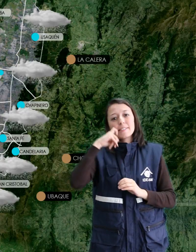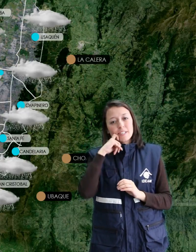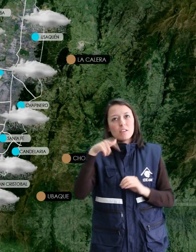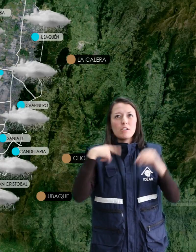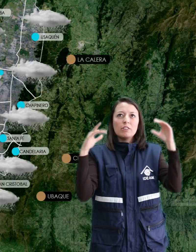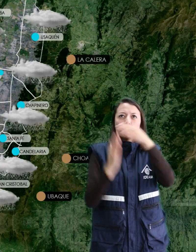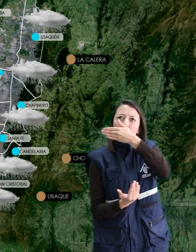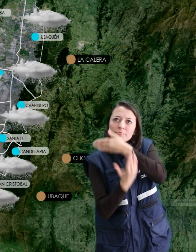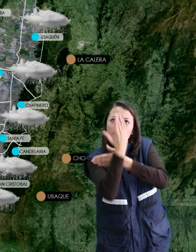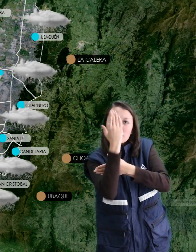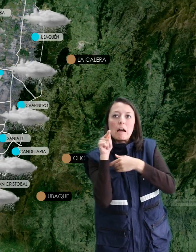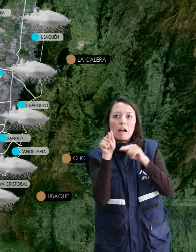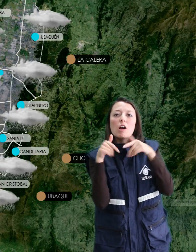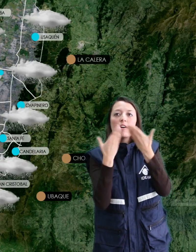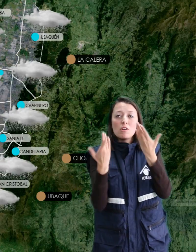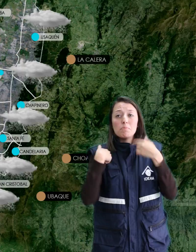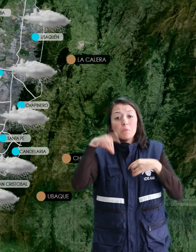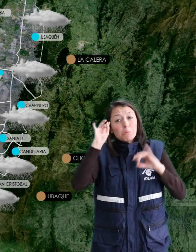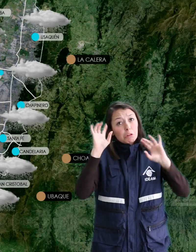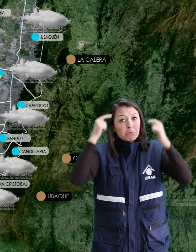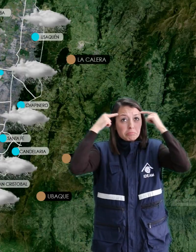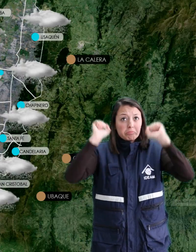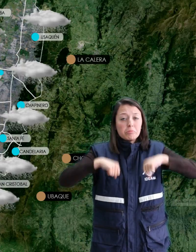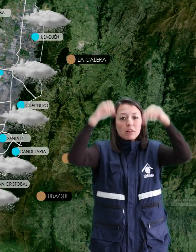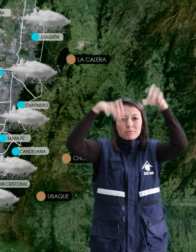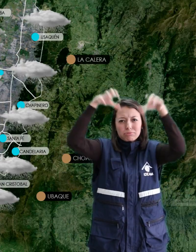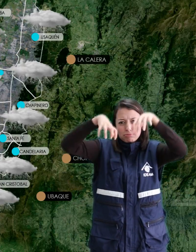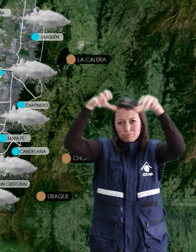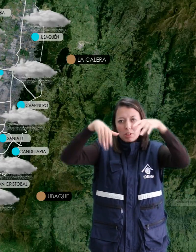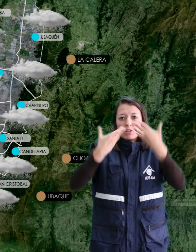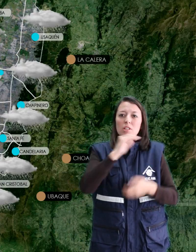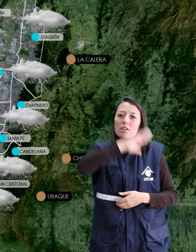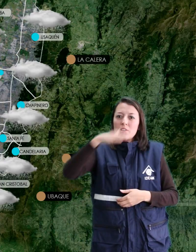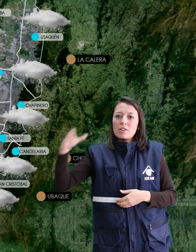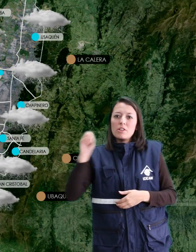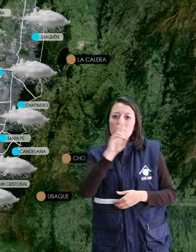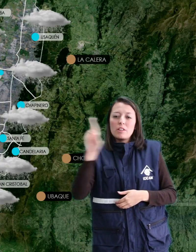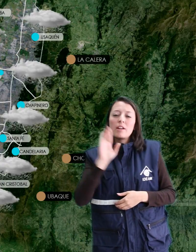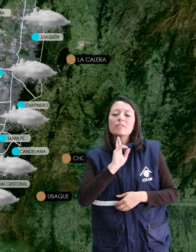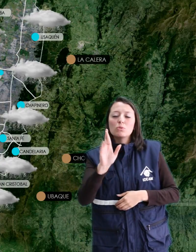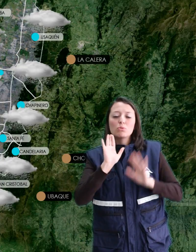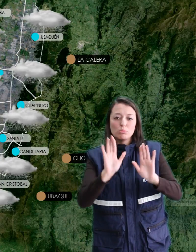y durante las primeras horas de la madrugada no se descartan lluvias de carácter ligero sobre los cerros orientales y sur de la ciudad.